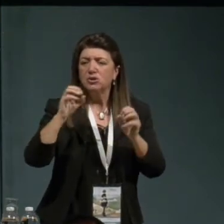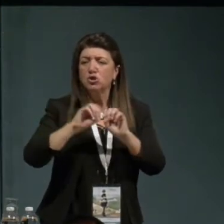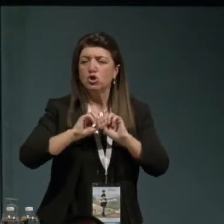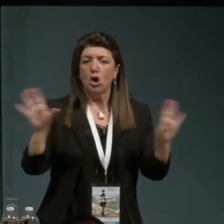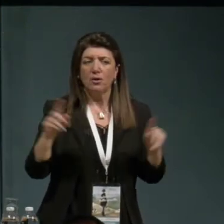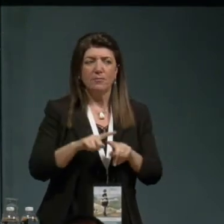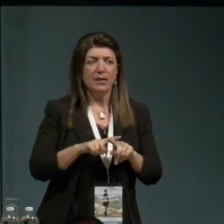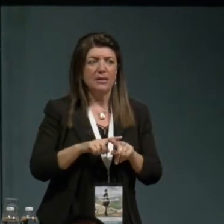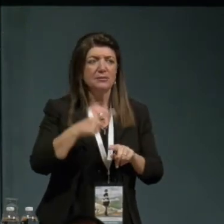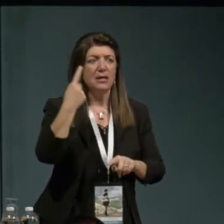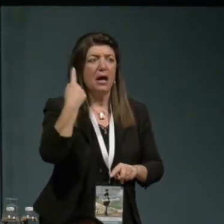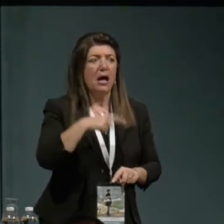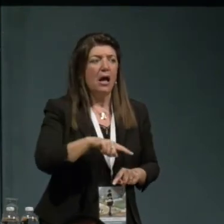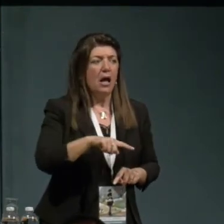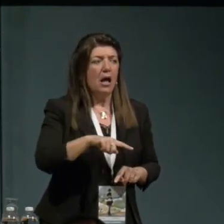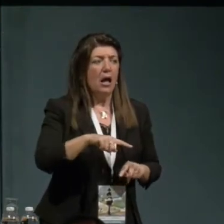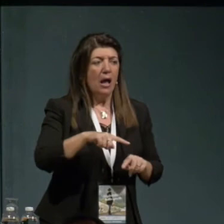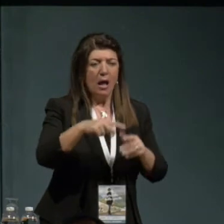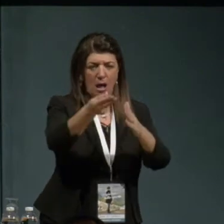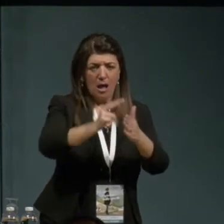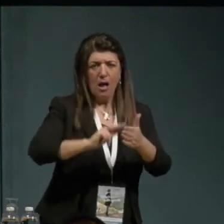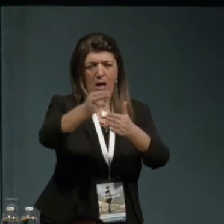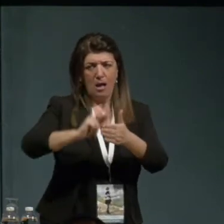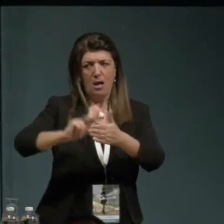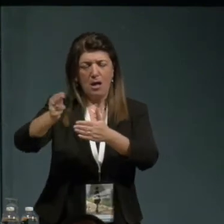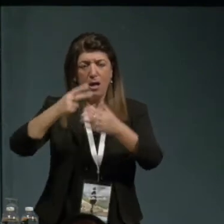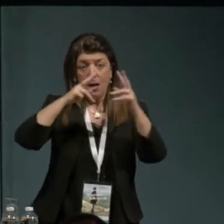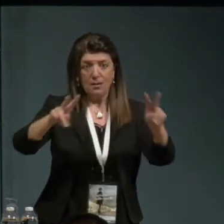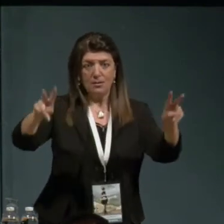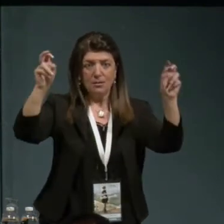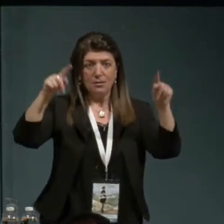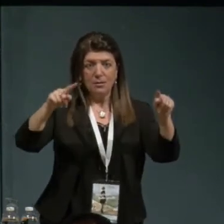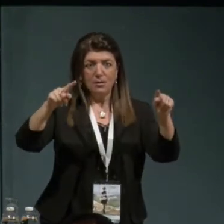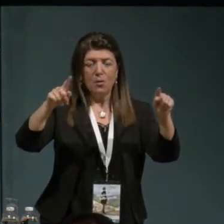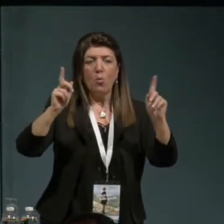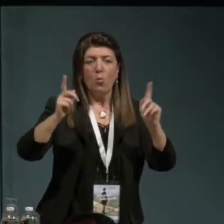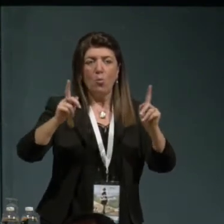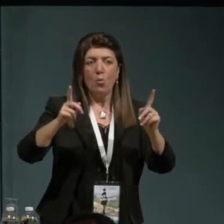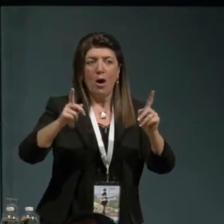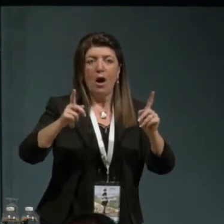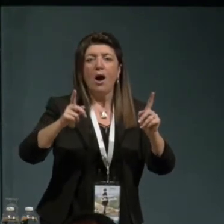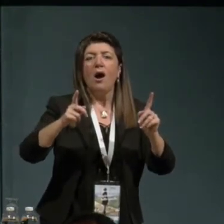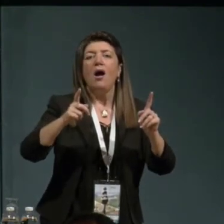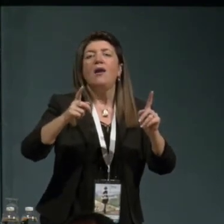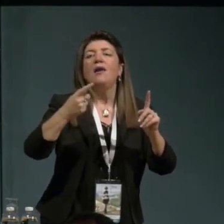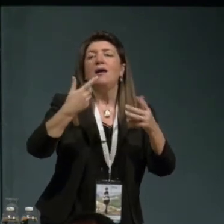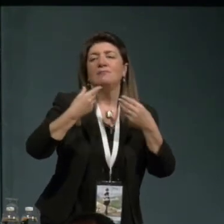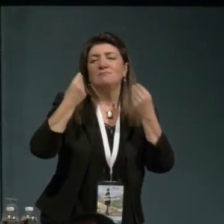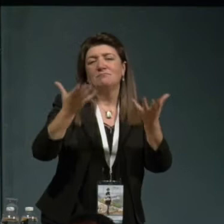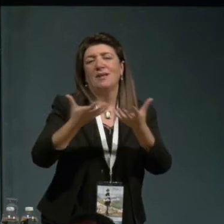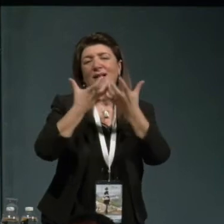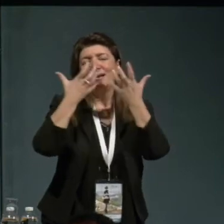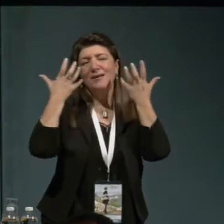questi articoli La Commune Étudiante, con chiaro riferimento alla